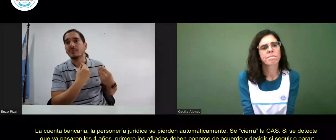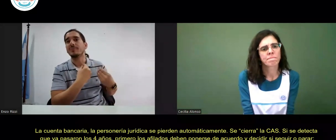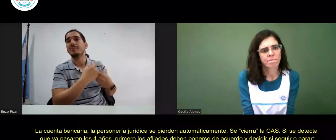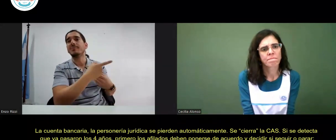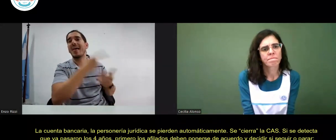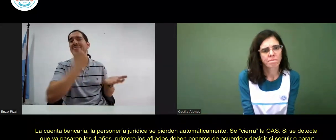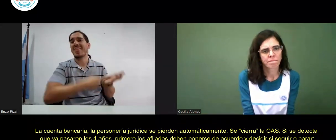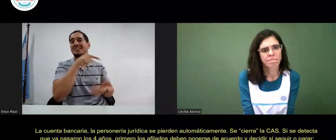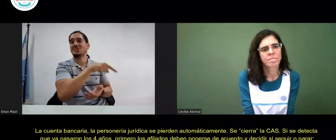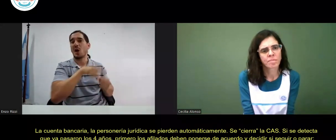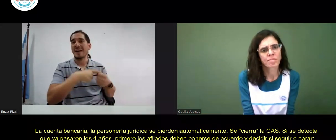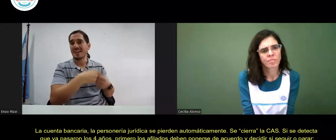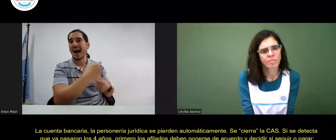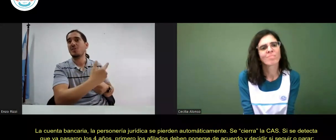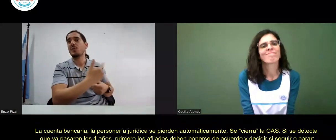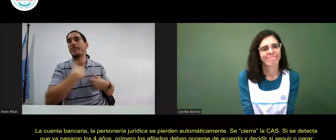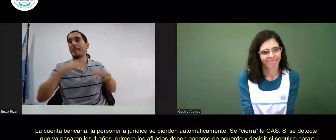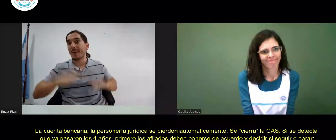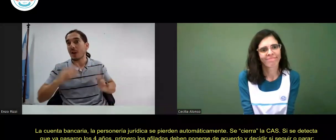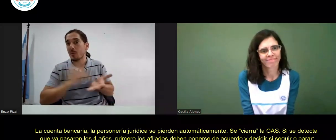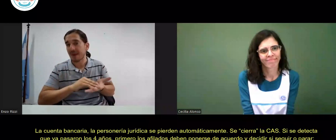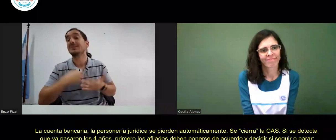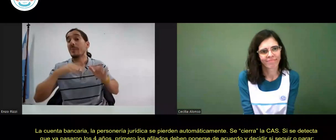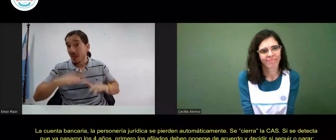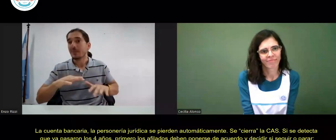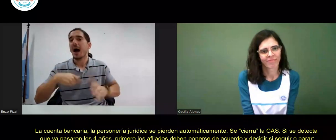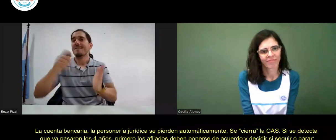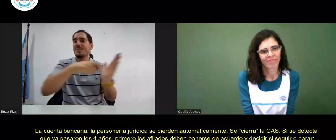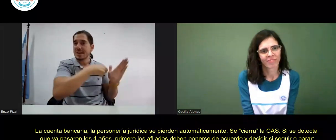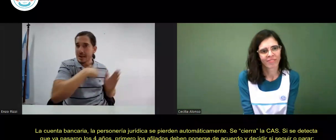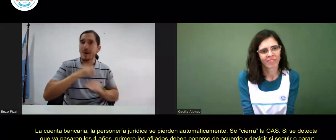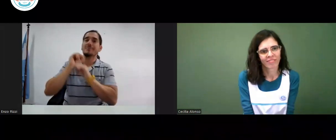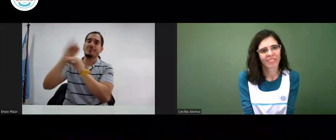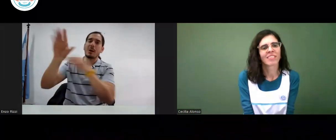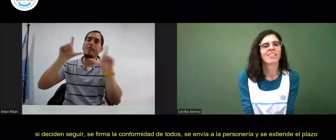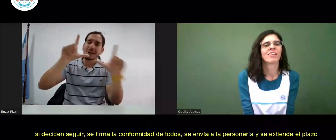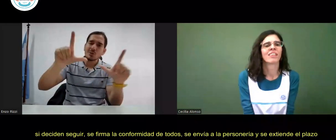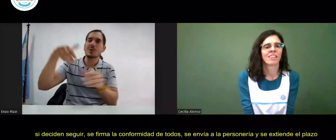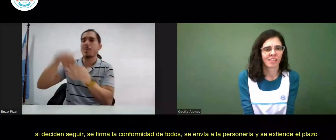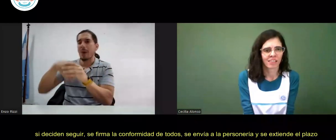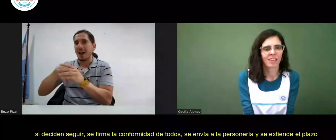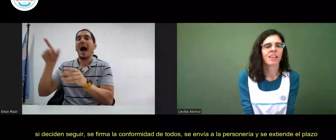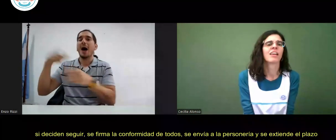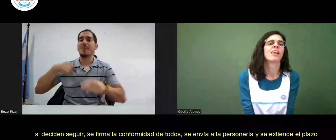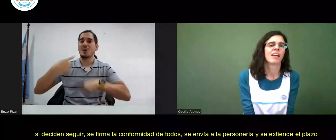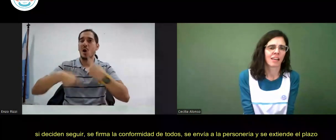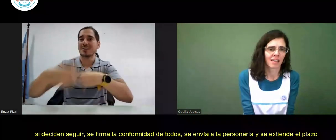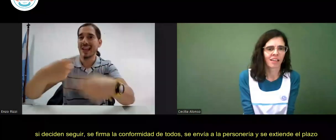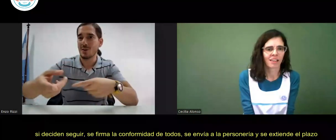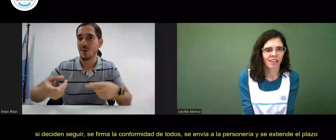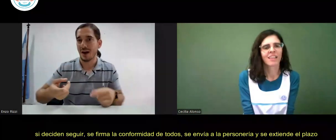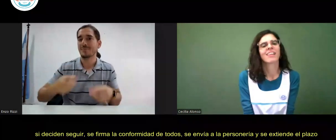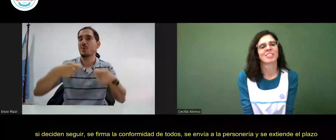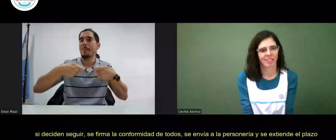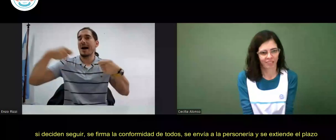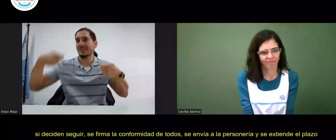primero los afiliados deben ponerse de acuerdo y decidir si seguir o parar. Si deciden seguir, se